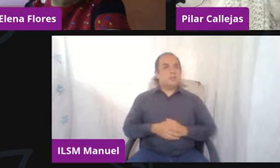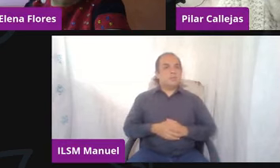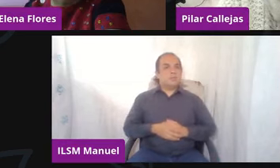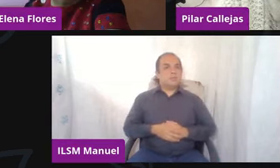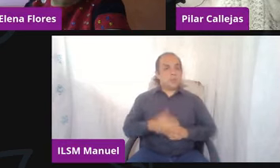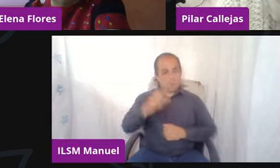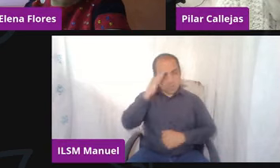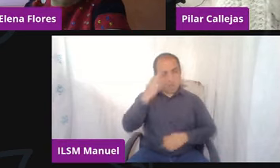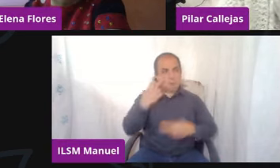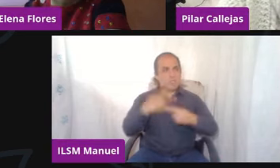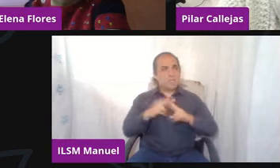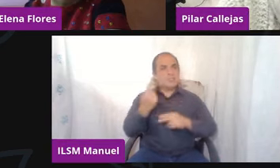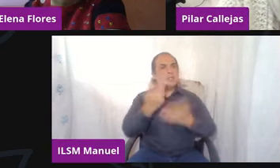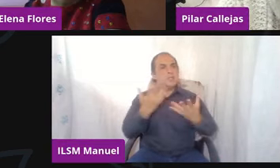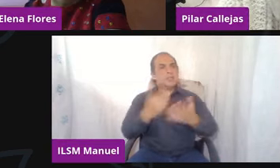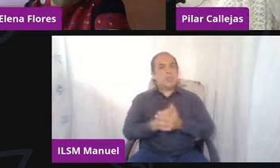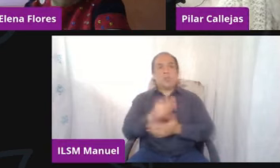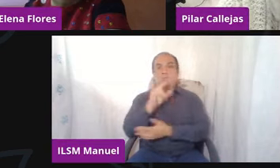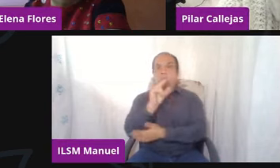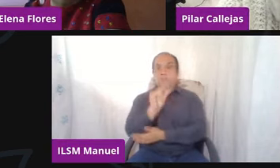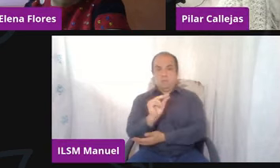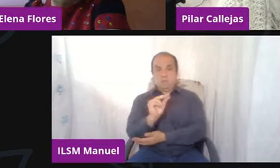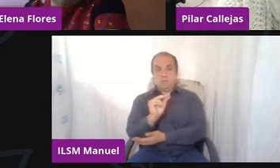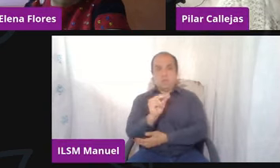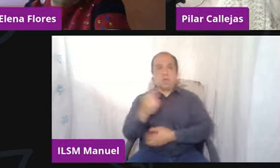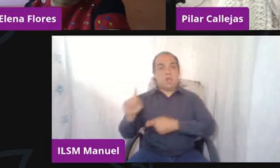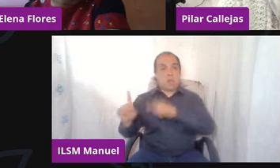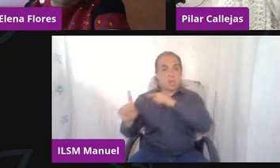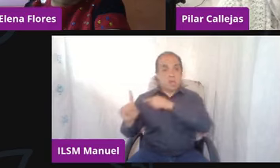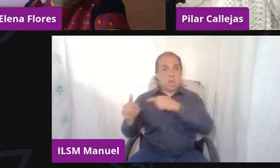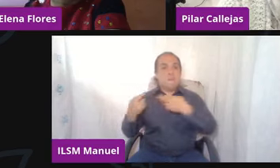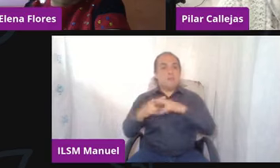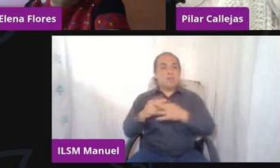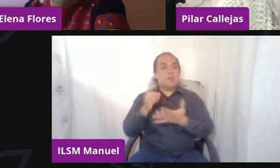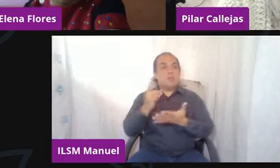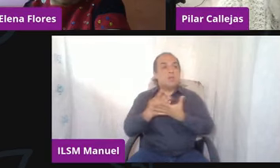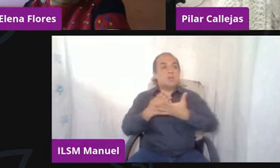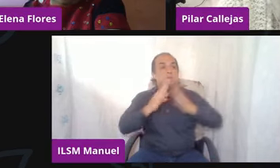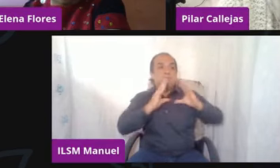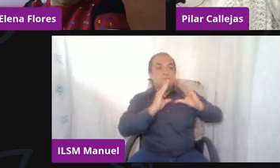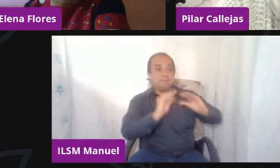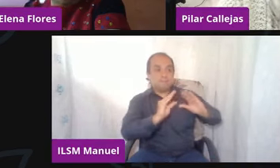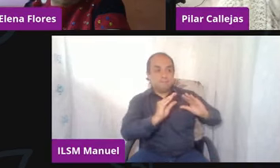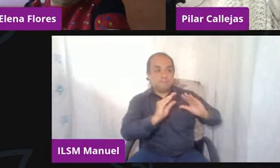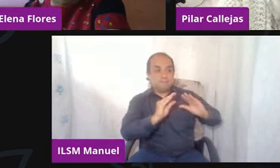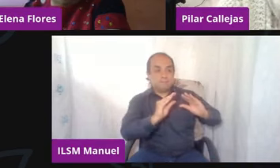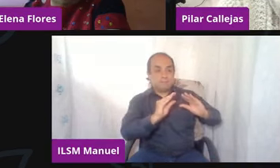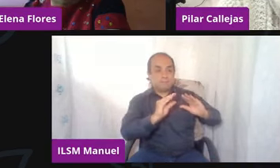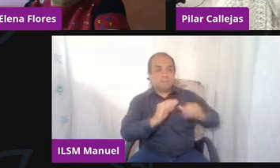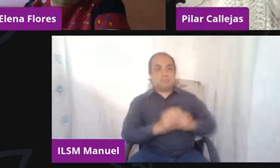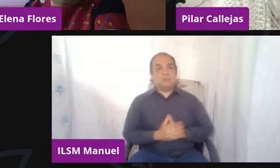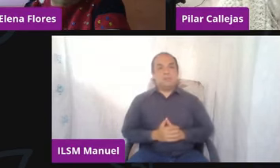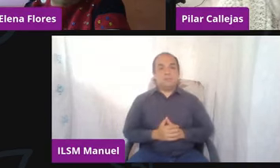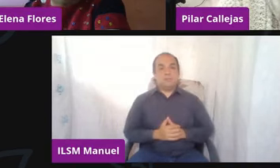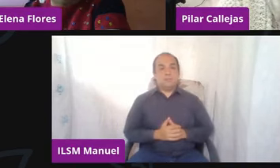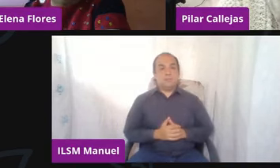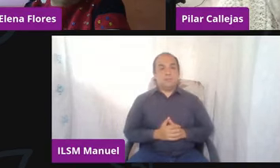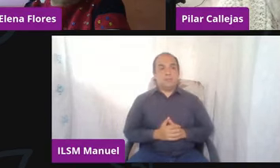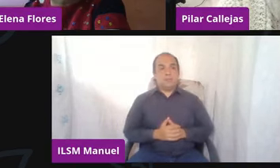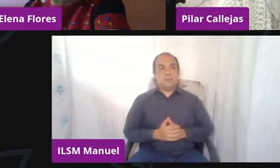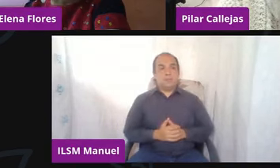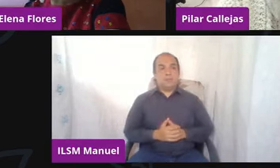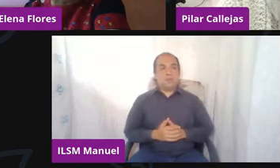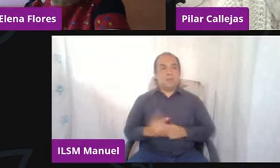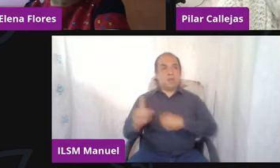lo tiene que hacer y no, el maestro es maestro. el maestro se dedica a enseñar, lo que pasa es que el maestro es